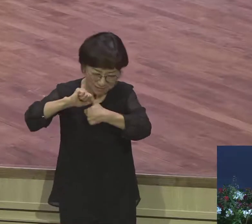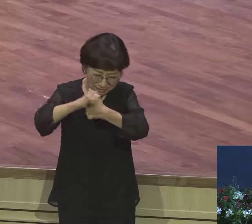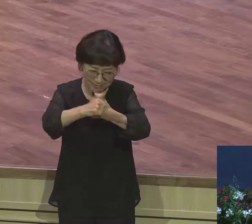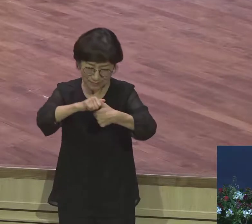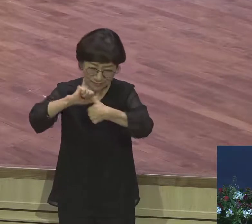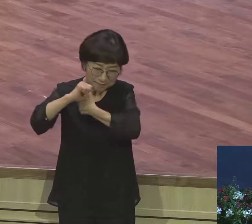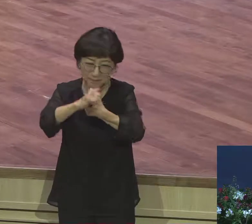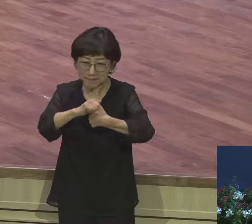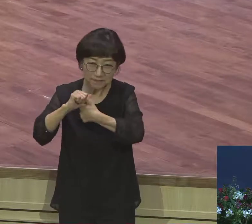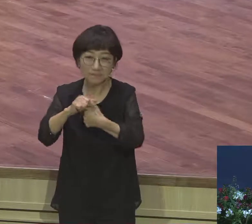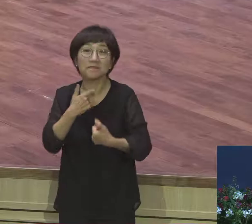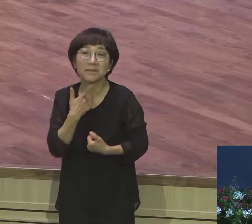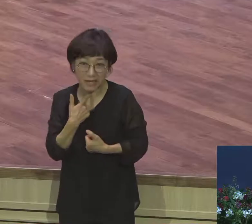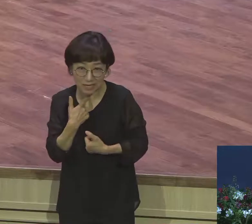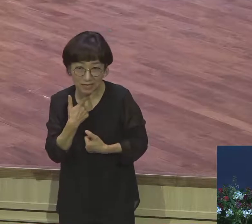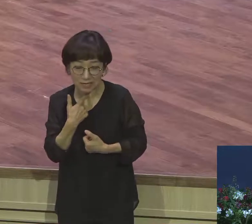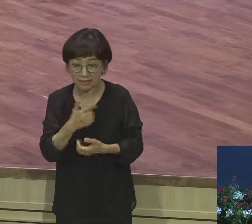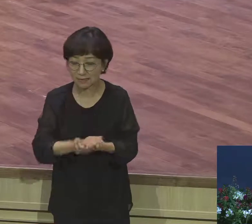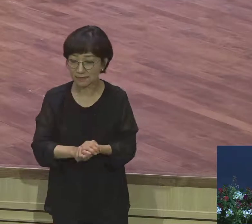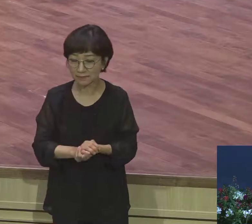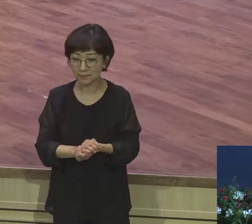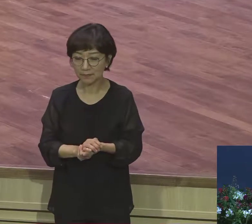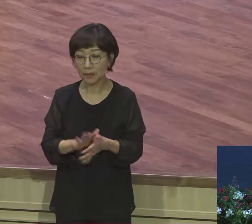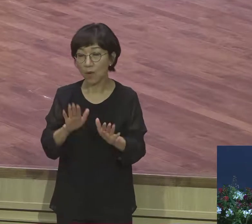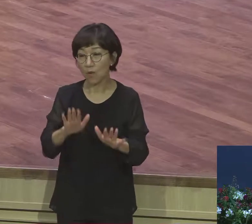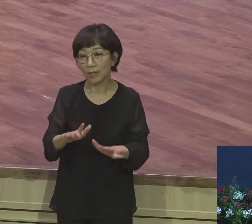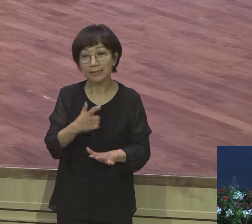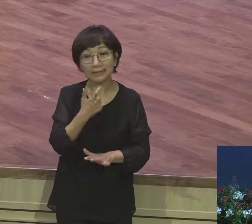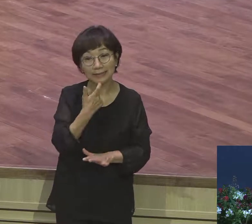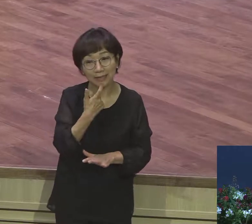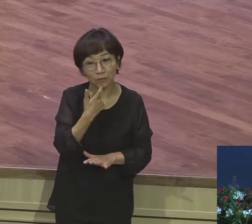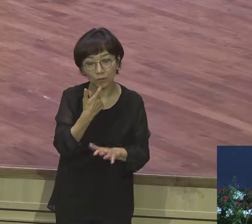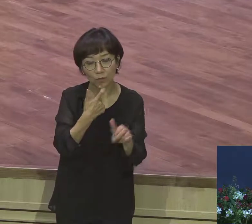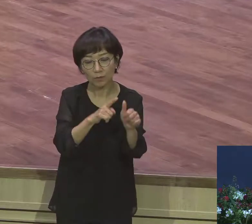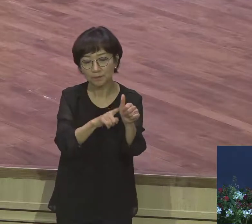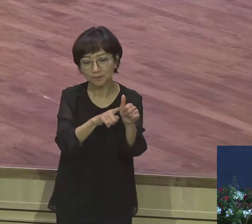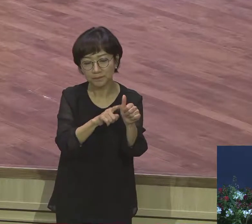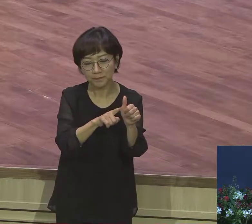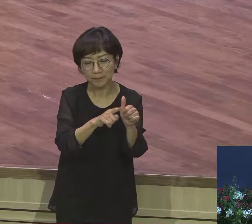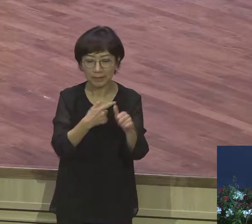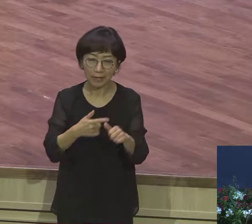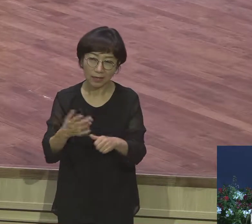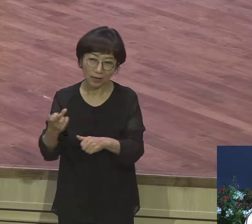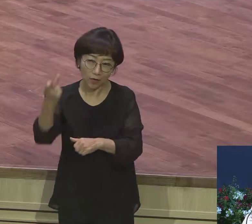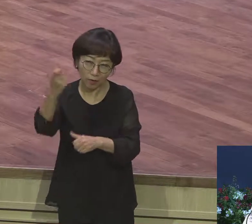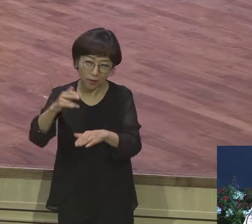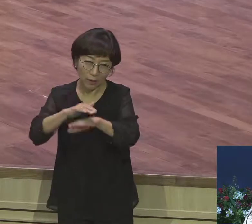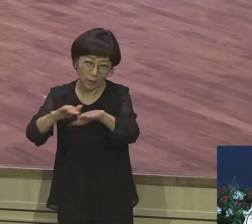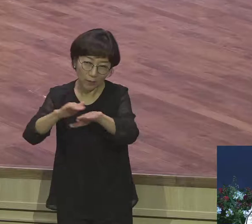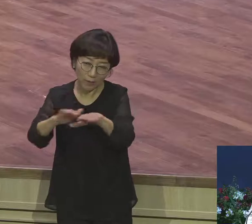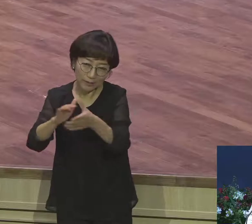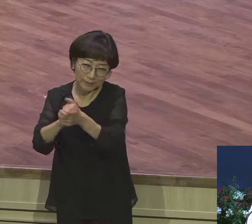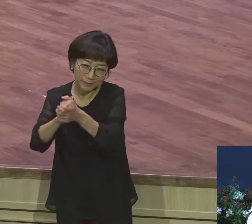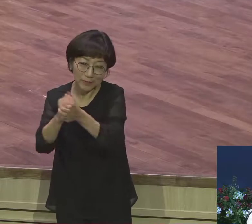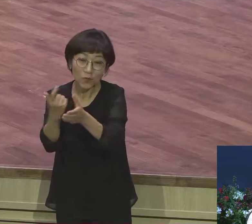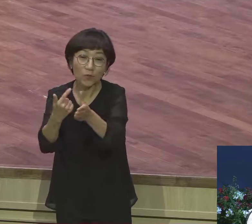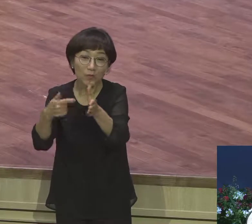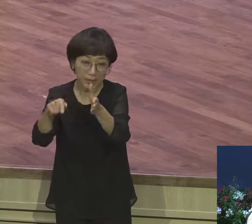야곱은 애서에게 화해의 예물을 먼저 보내고 자신의 가족들도 다